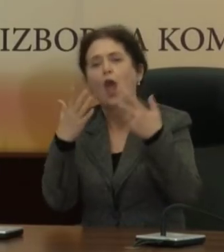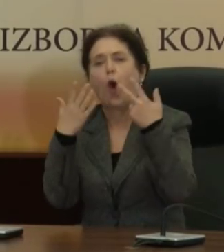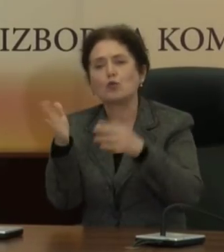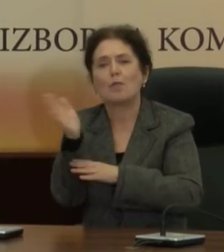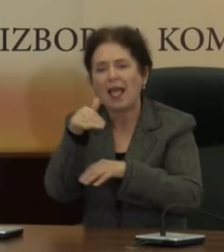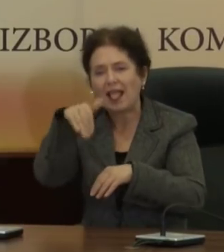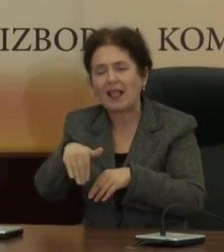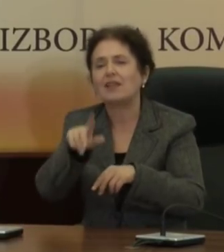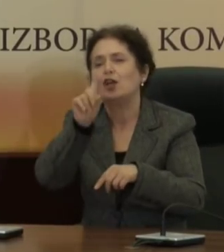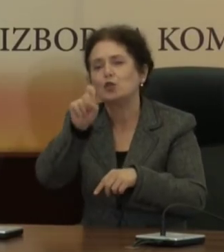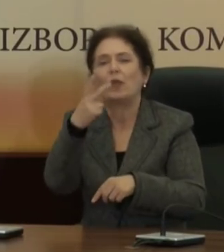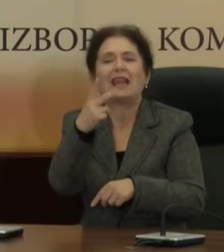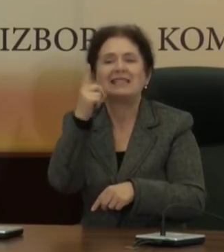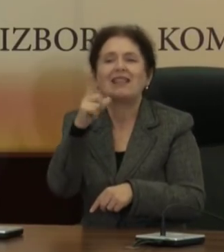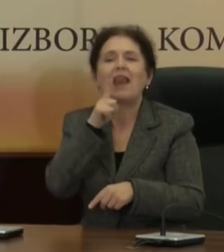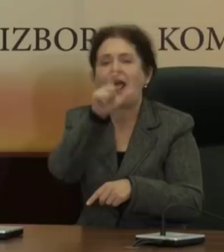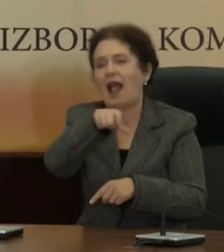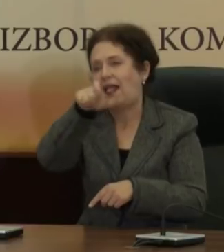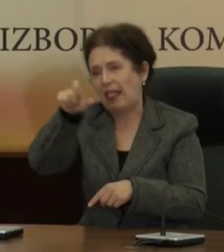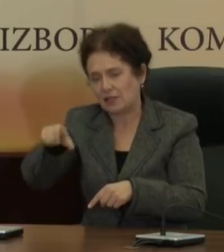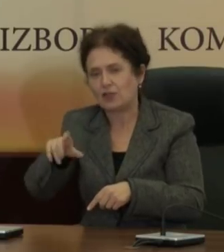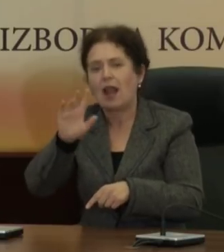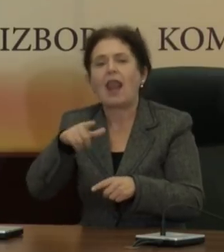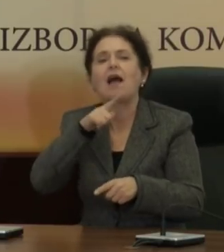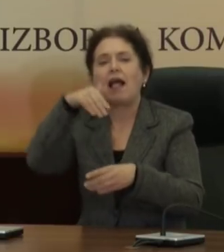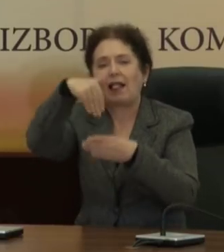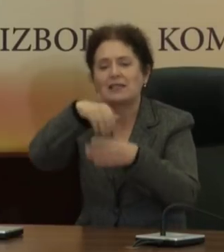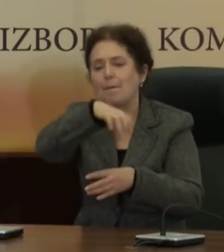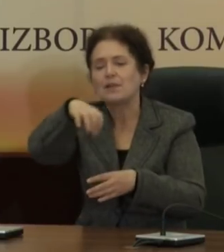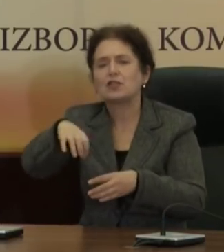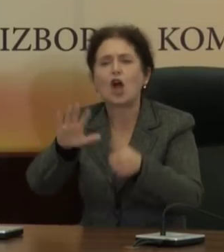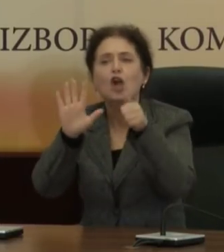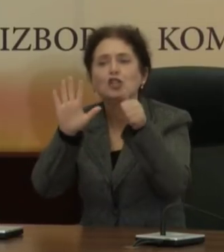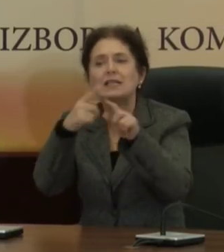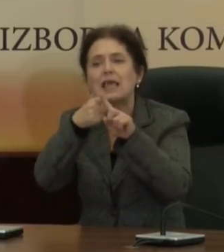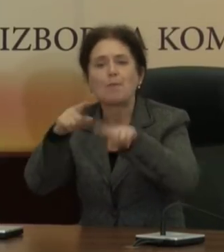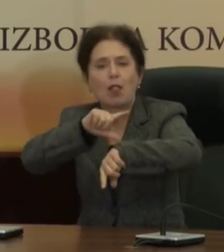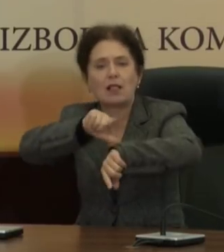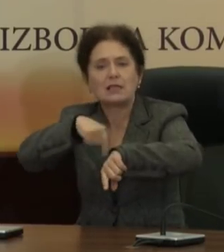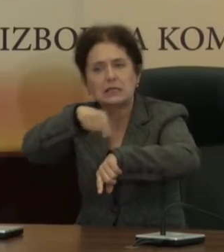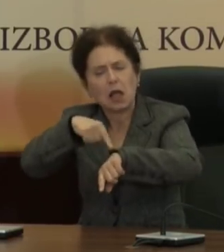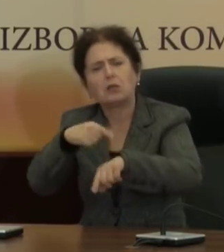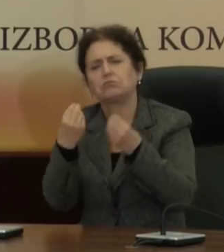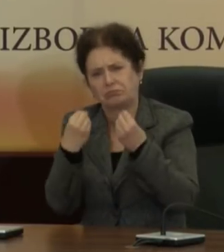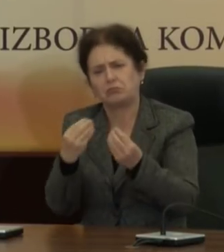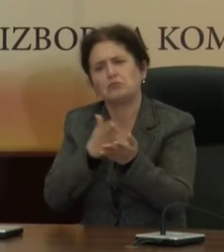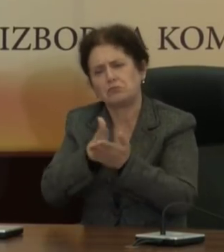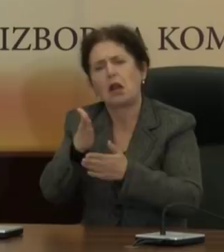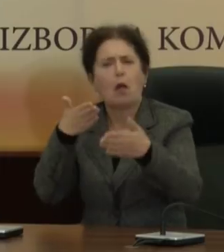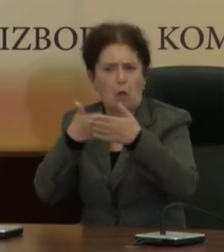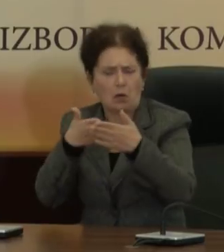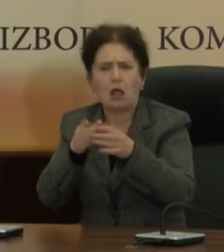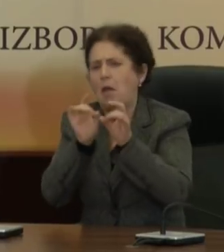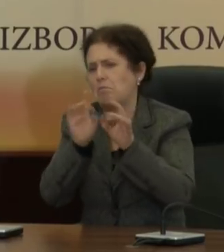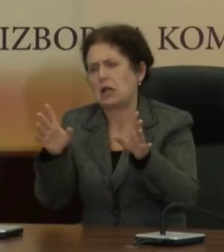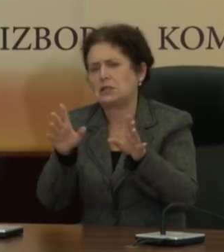.131 гласач. На гласачките места веќе 6.5 часа гласањето тече мирно, непрекинато